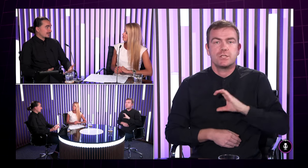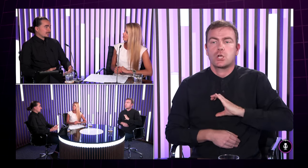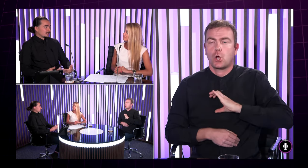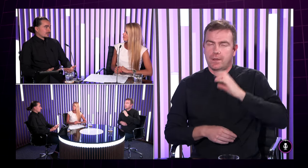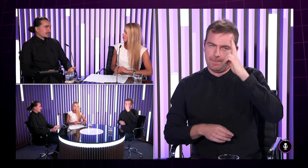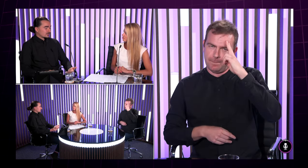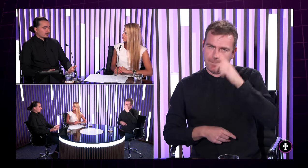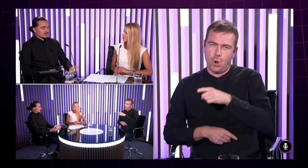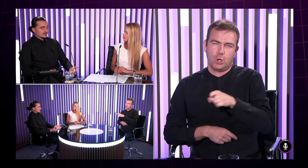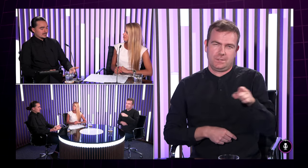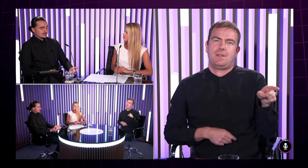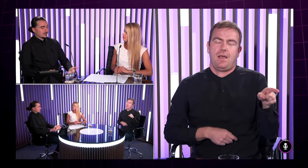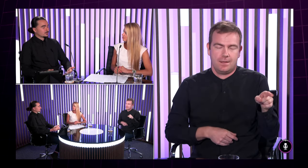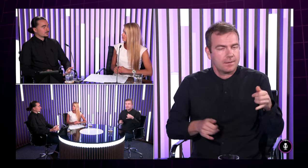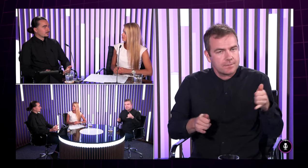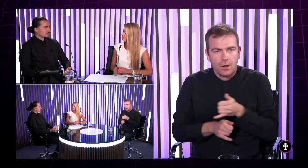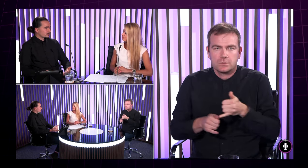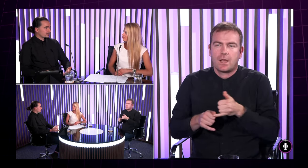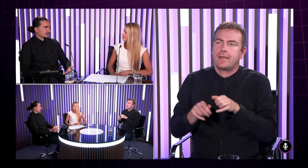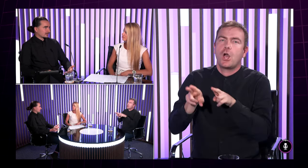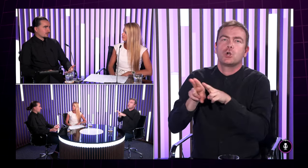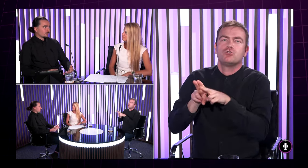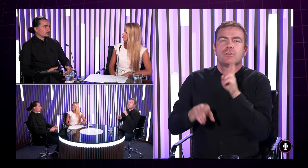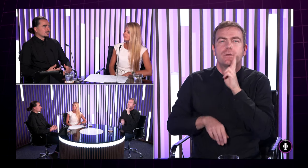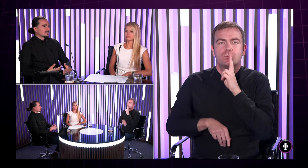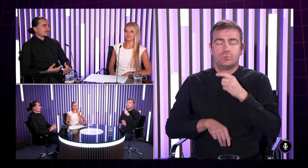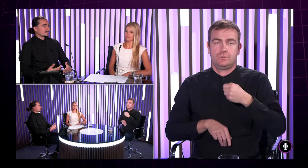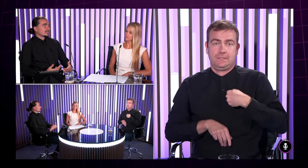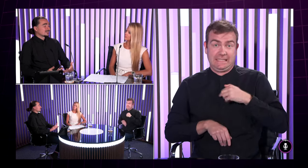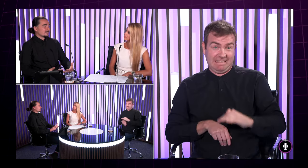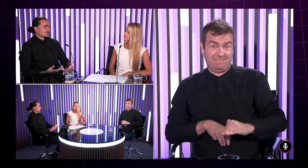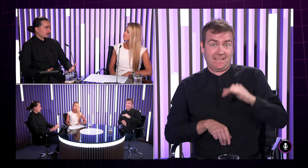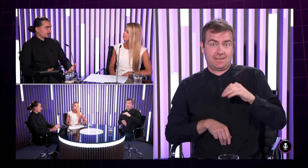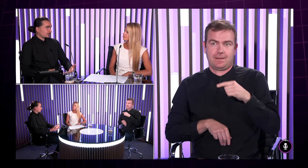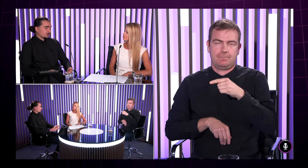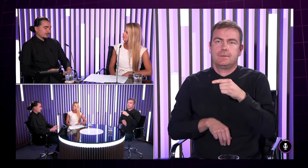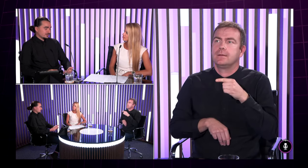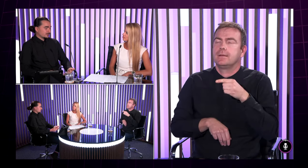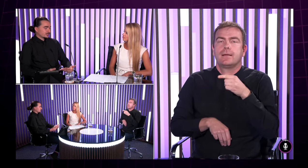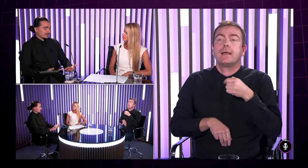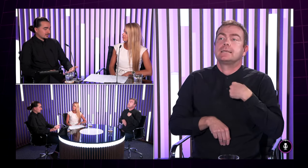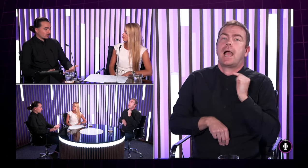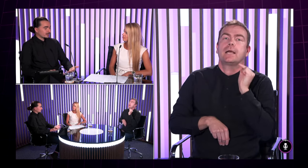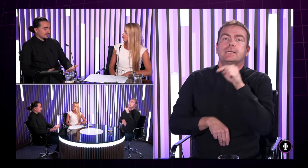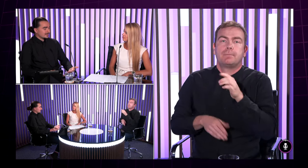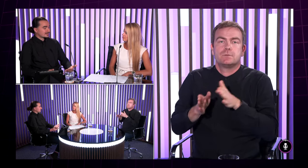poznáme že naozaj keď ten človek vyrastá s tými nepočujúcimi rodičmi tak ono to vôbec ani sa nenazýva že tlmočenie no to je vyslovenie že človek ide s